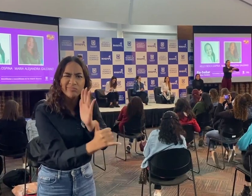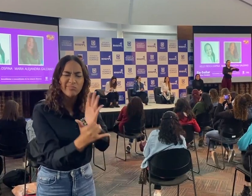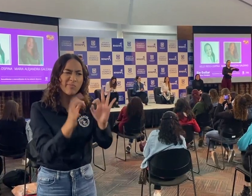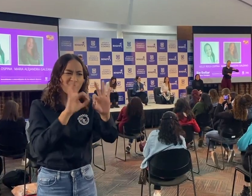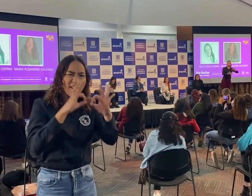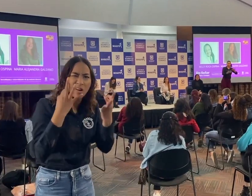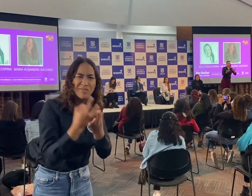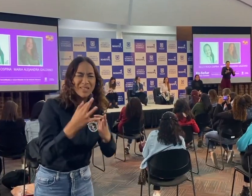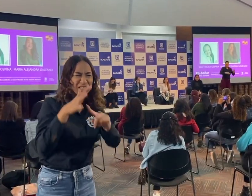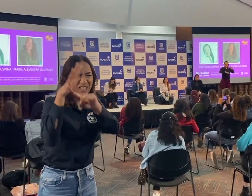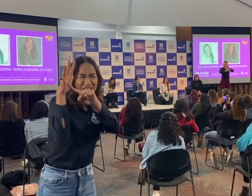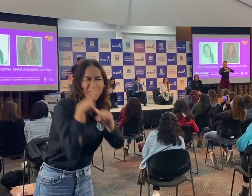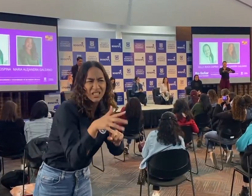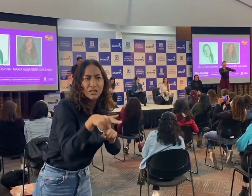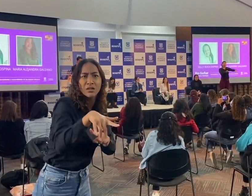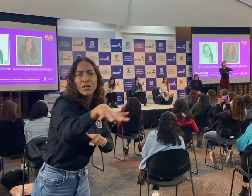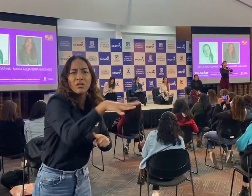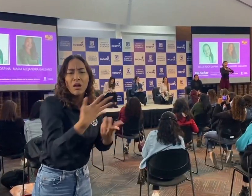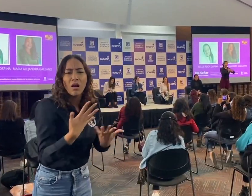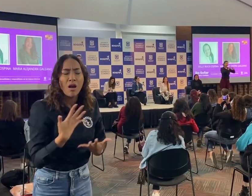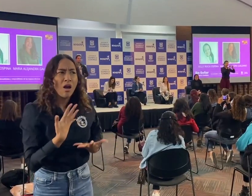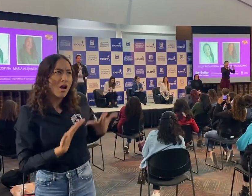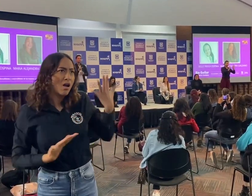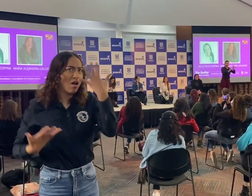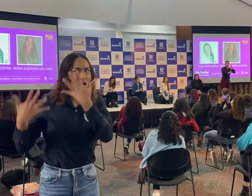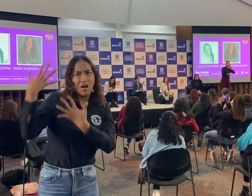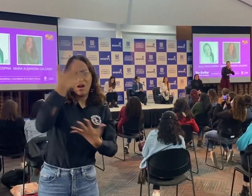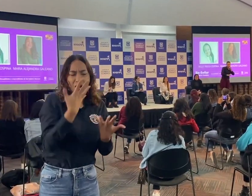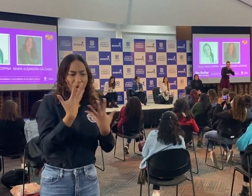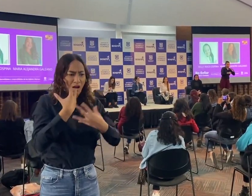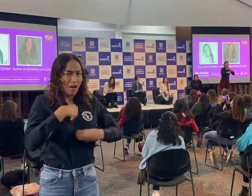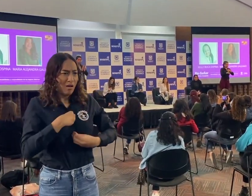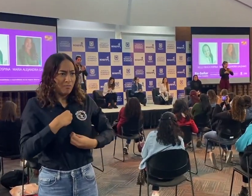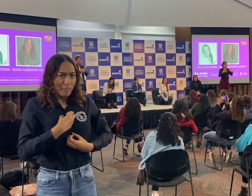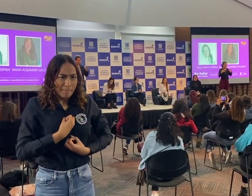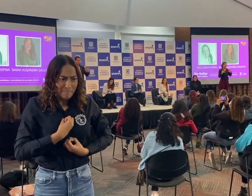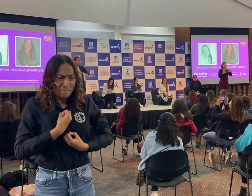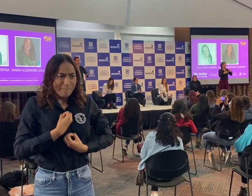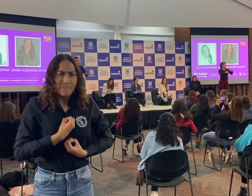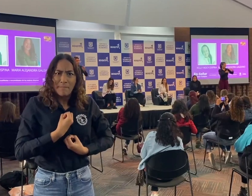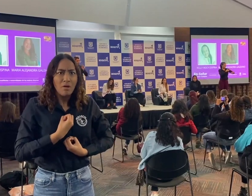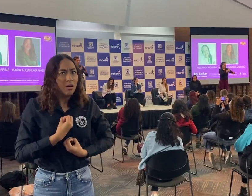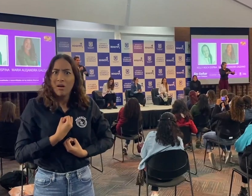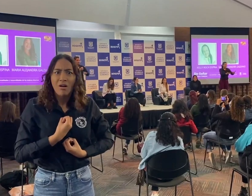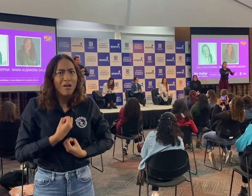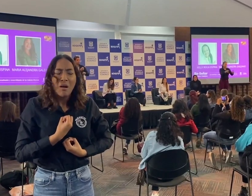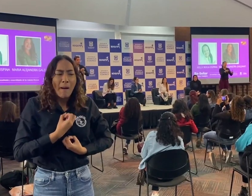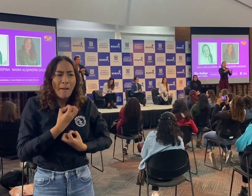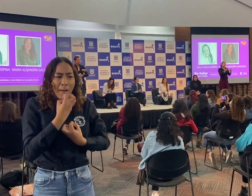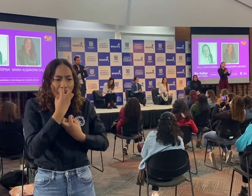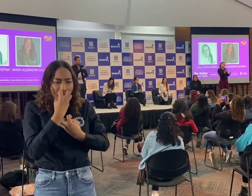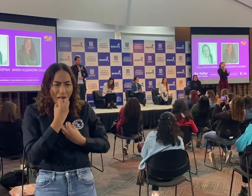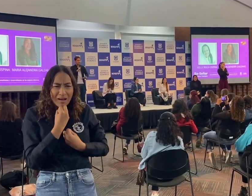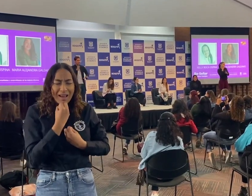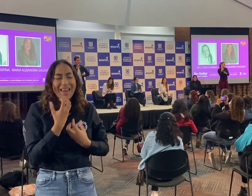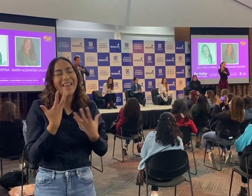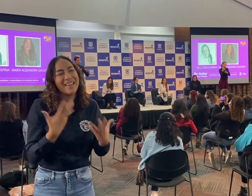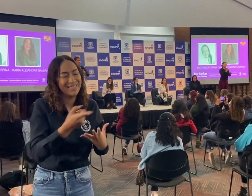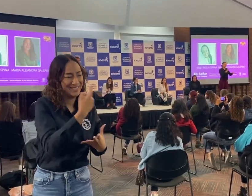abusadas sexualmente, discriminadas aún por sus propias familias y han callado sus voces. Esta comisión